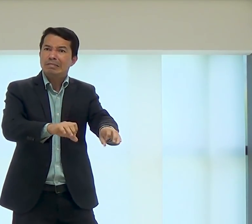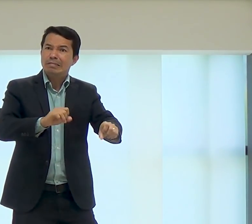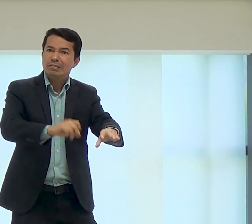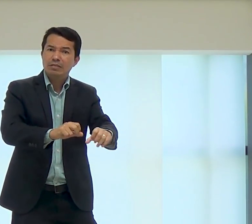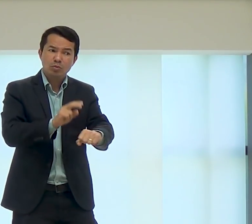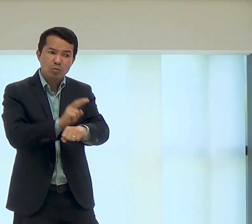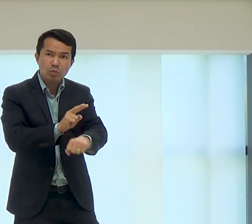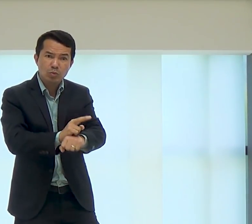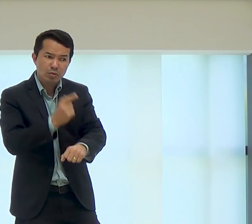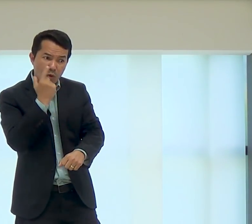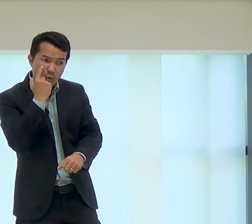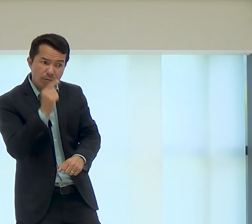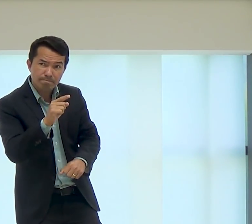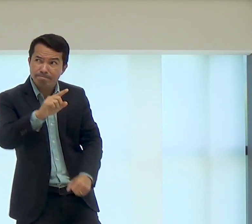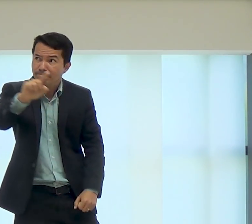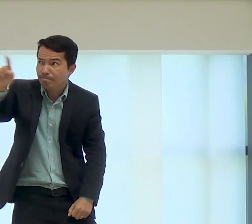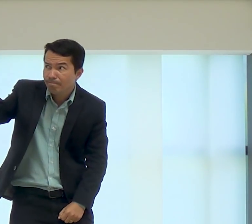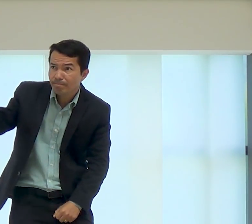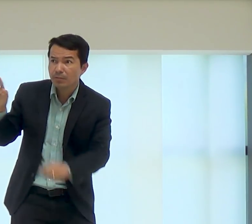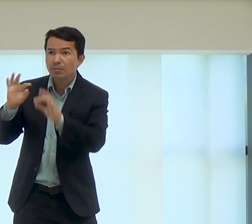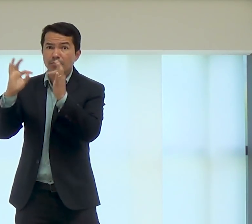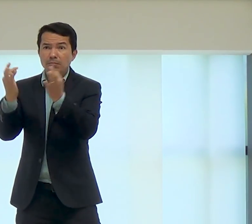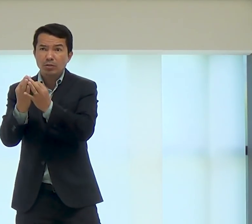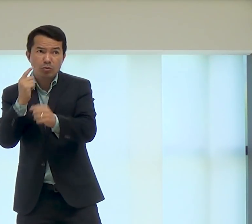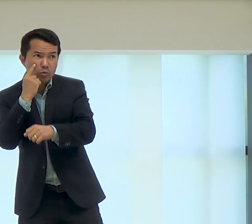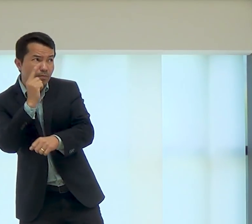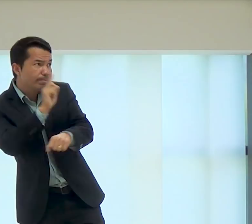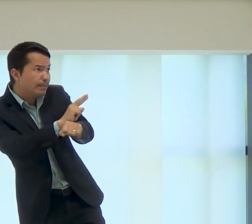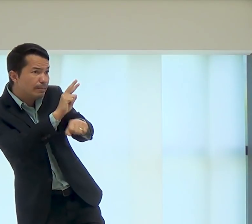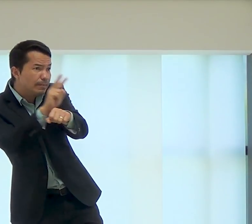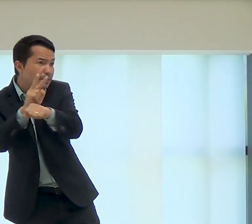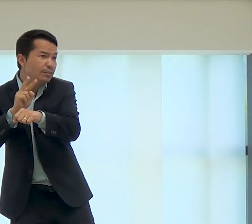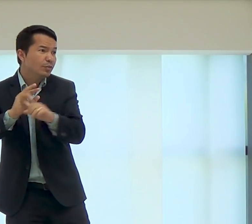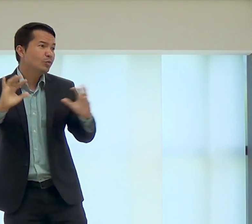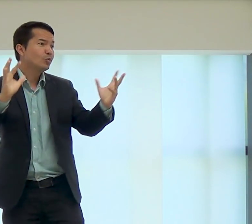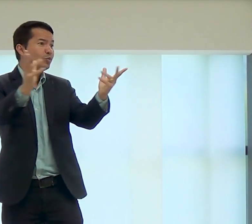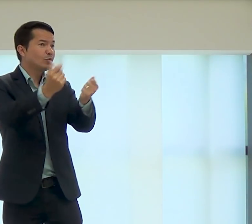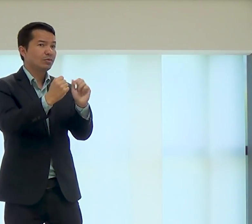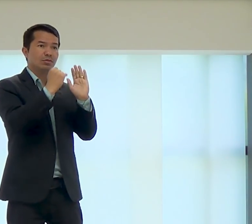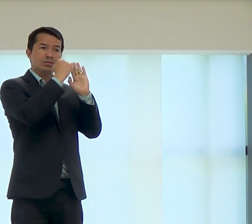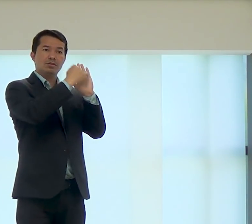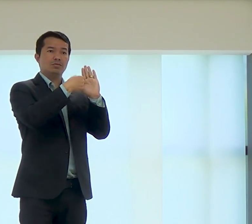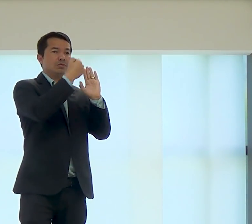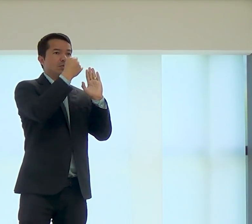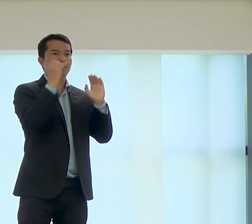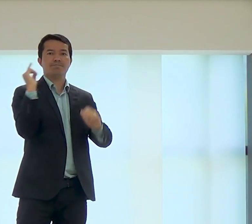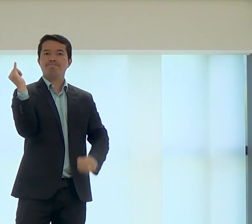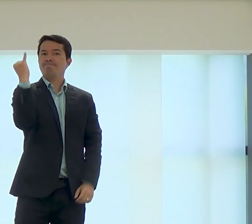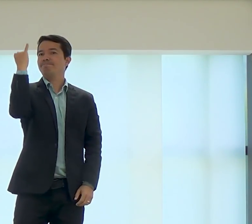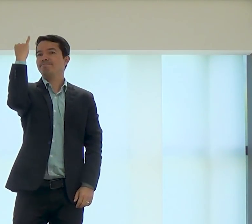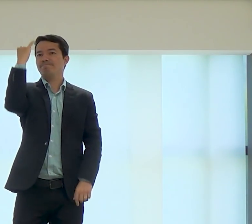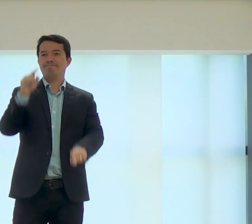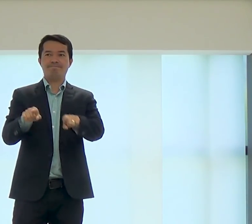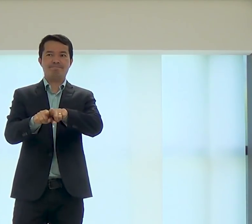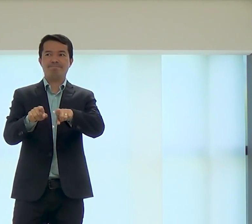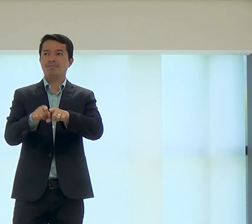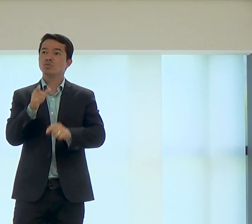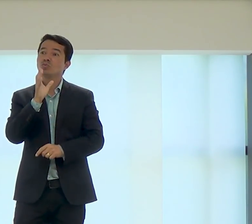a respeito do trabalho, para cuidar da família e todas as outras coisas. Por isso,